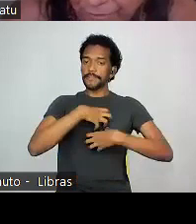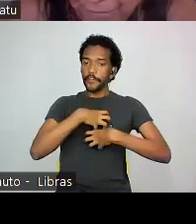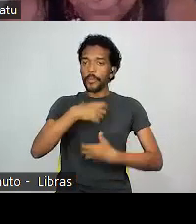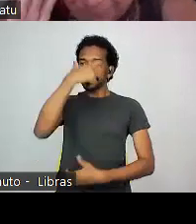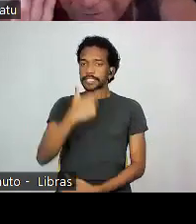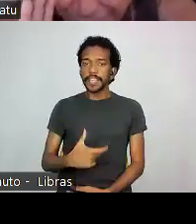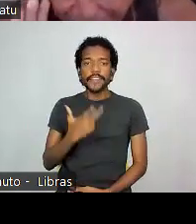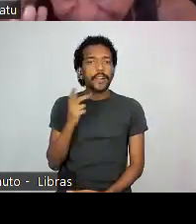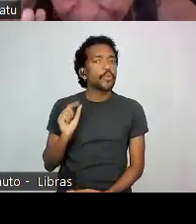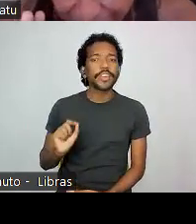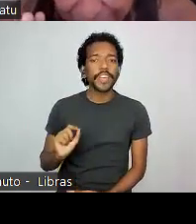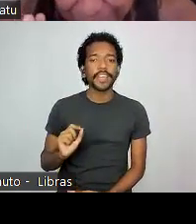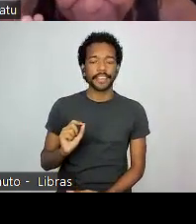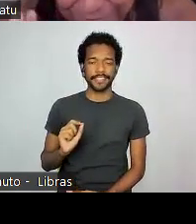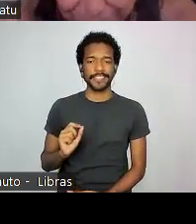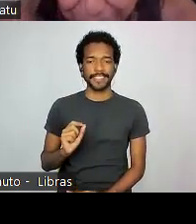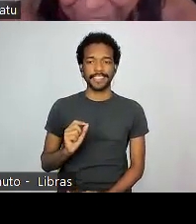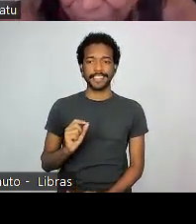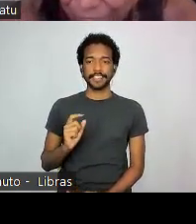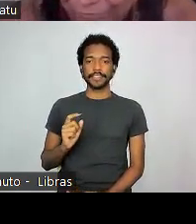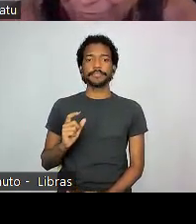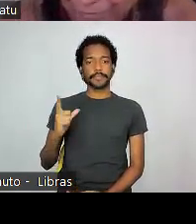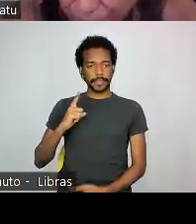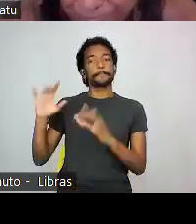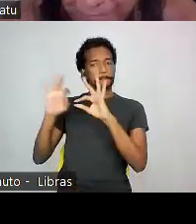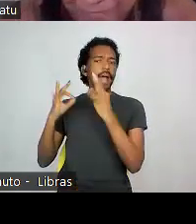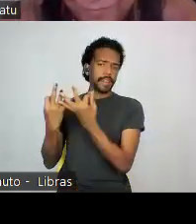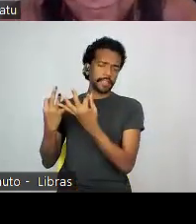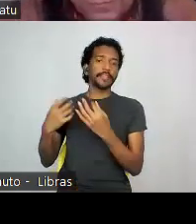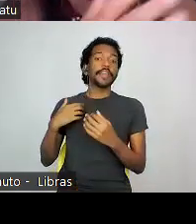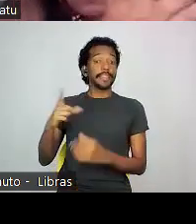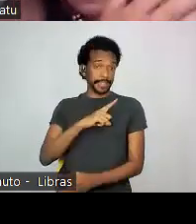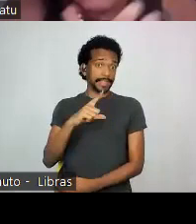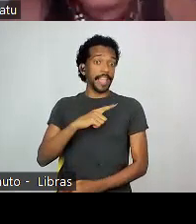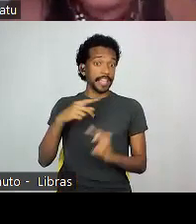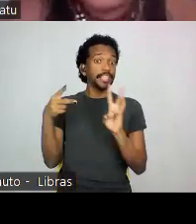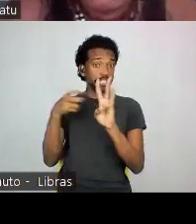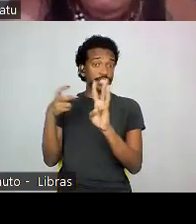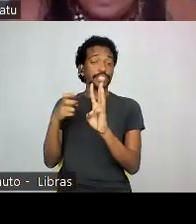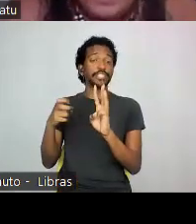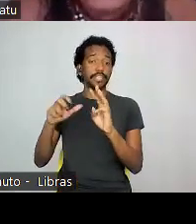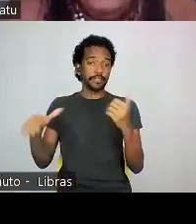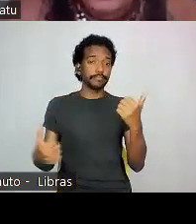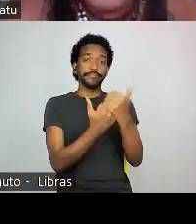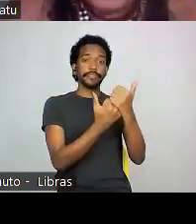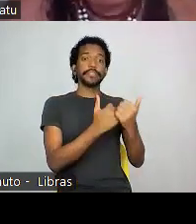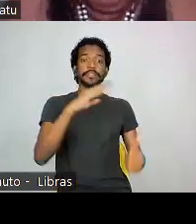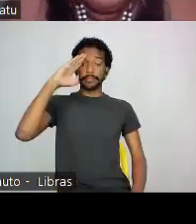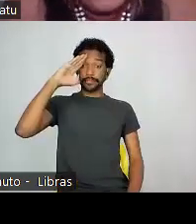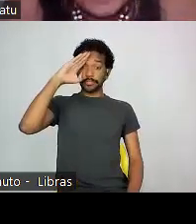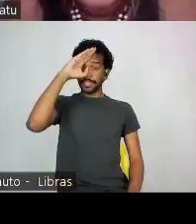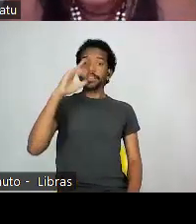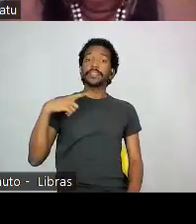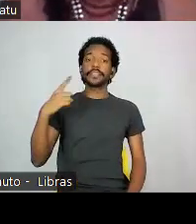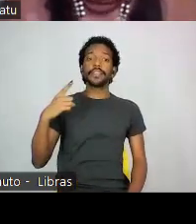de parênteses tem indígena hoje que é bolsonarista. Nós temos uma deputada federal e uma mulher indígena que é